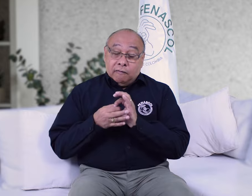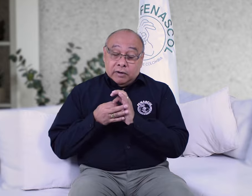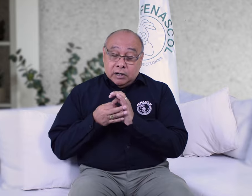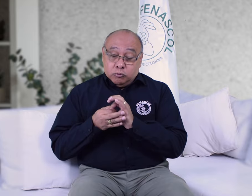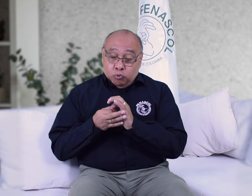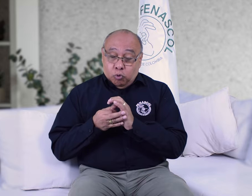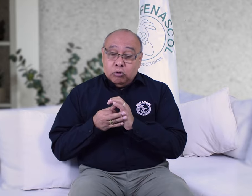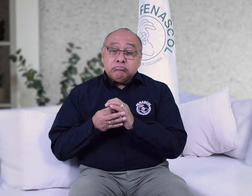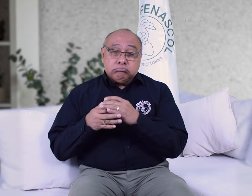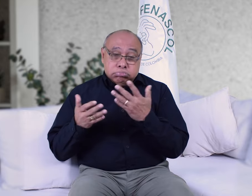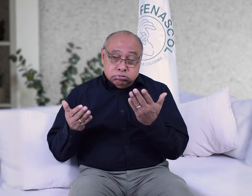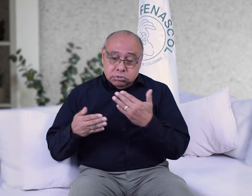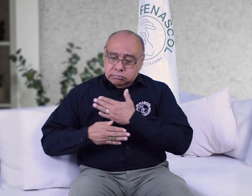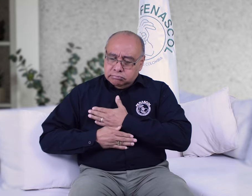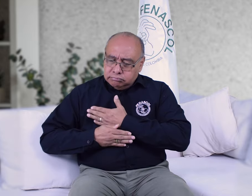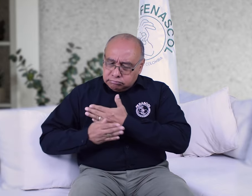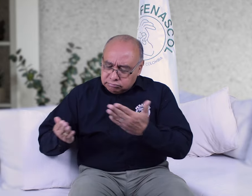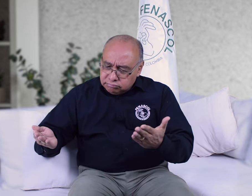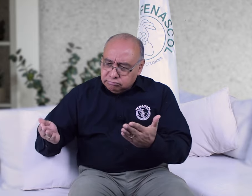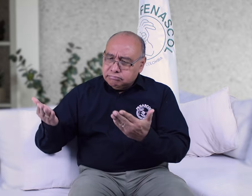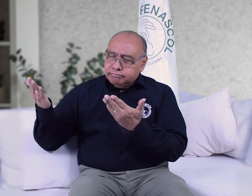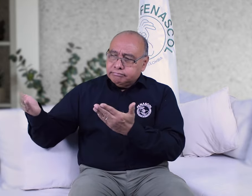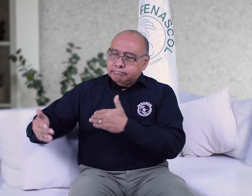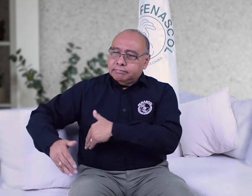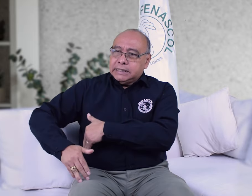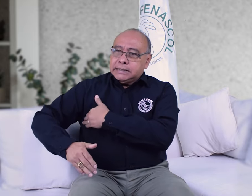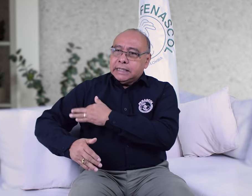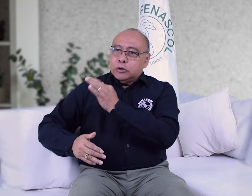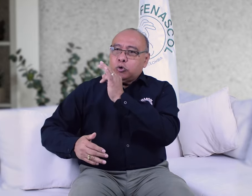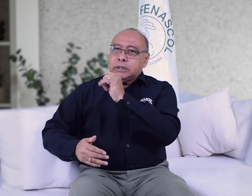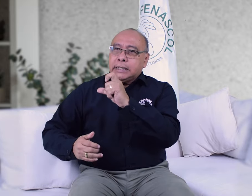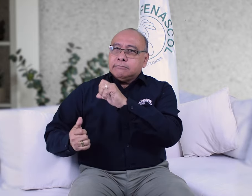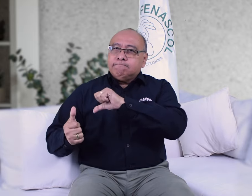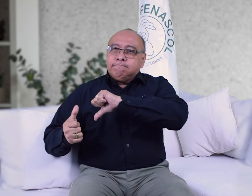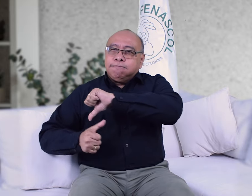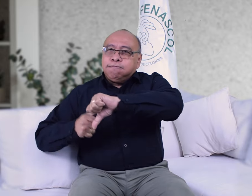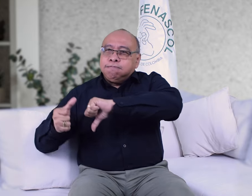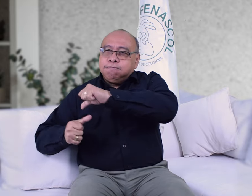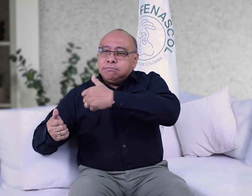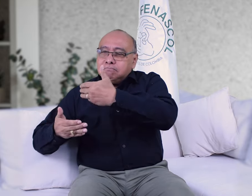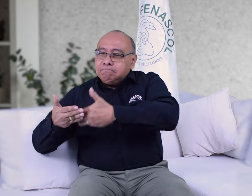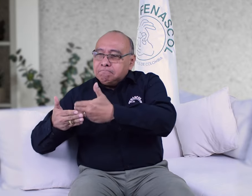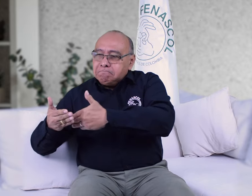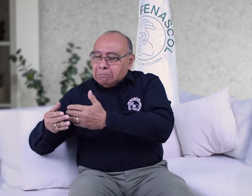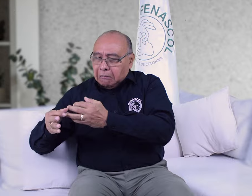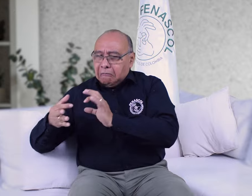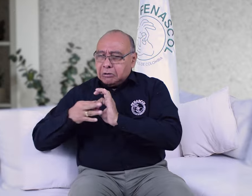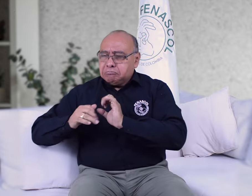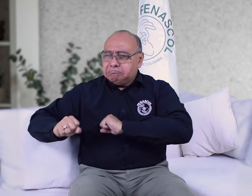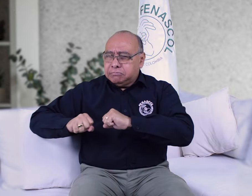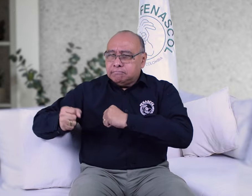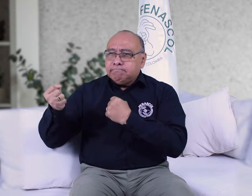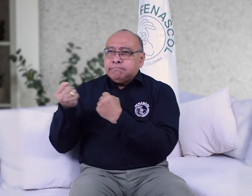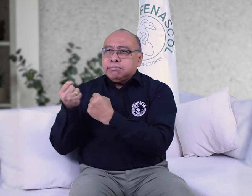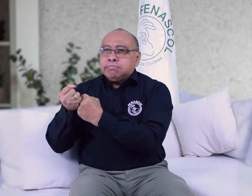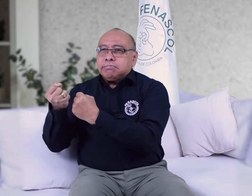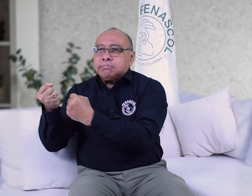La Federación Nacional de Sordos de Colombia manifiesta su total disposición frente al